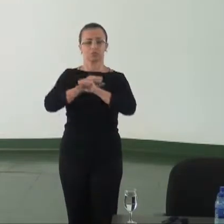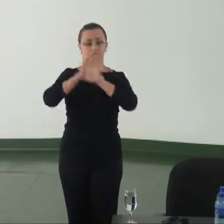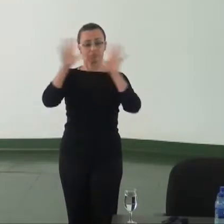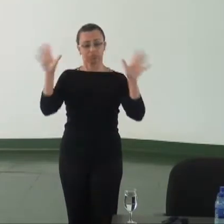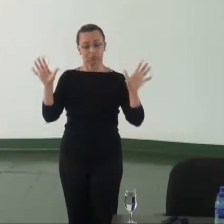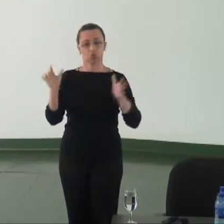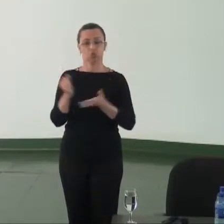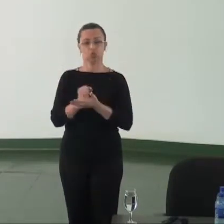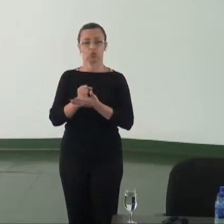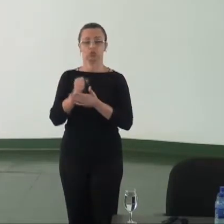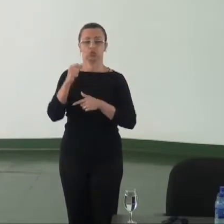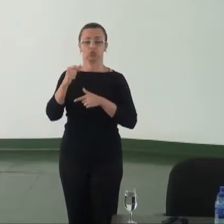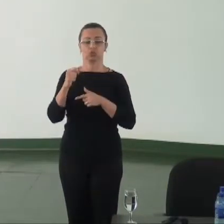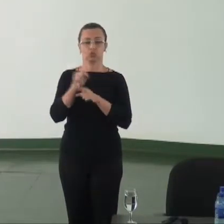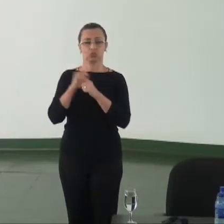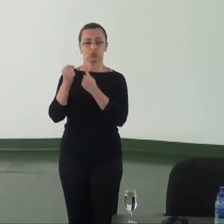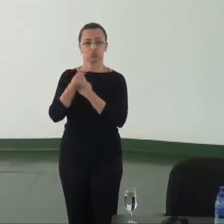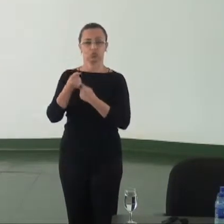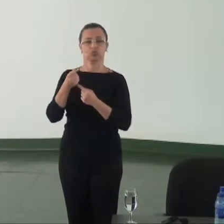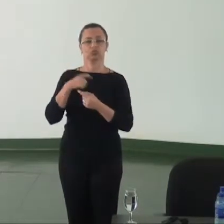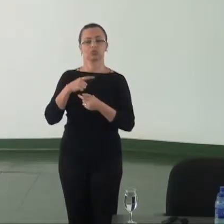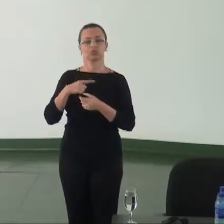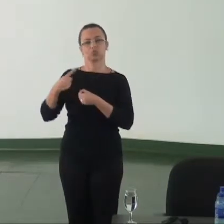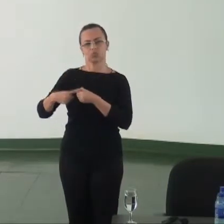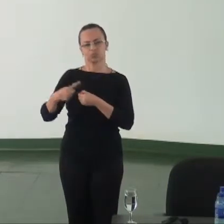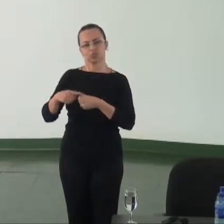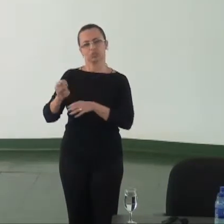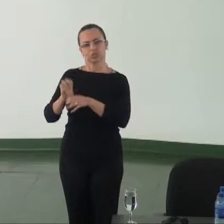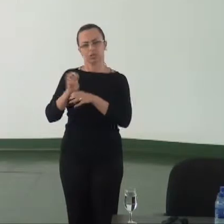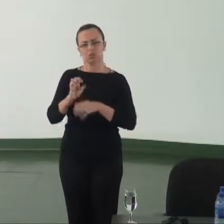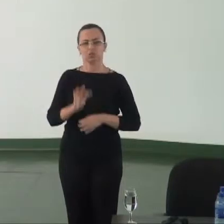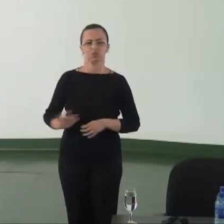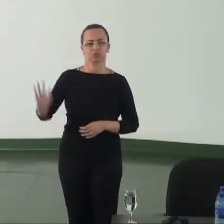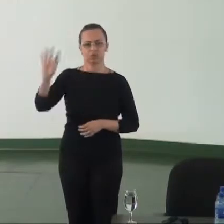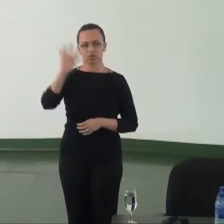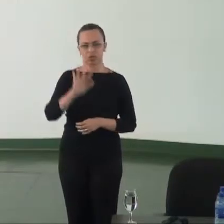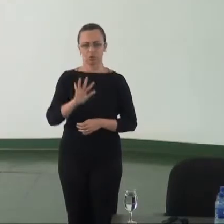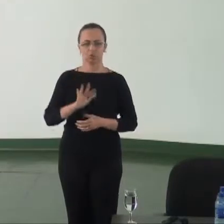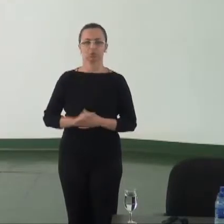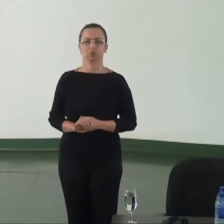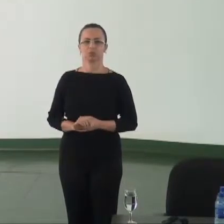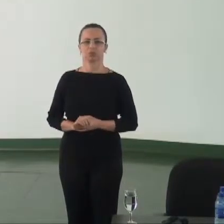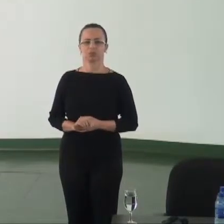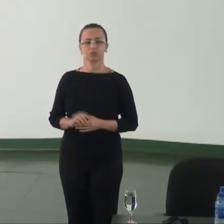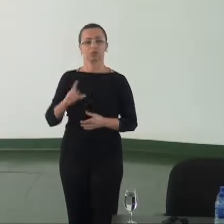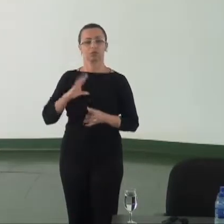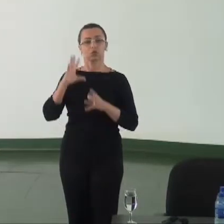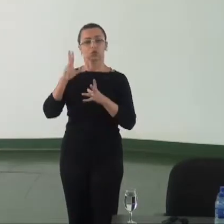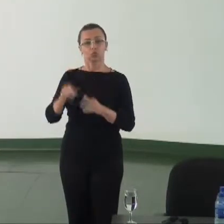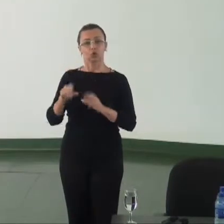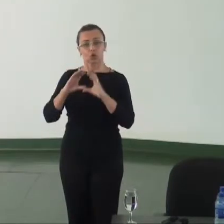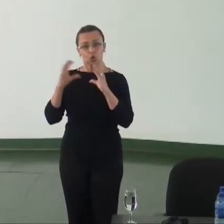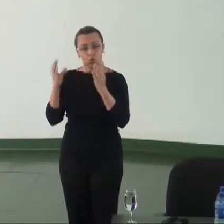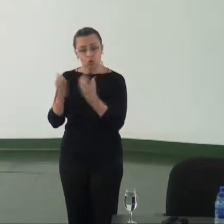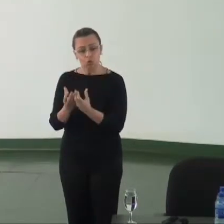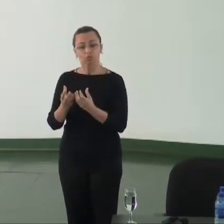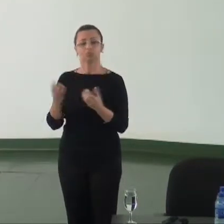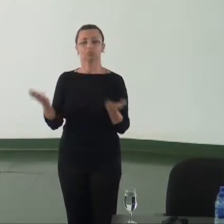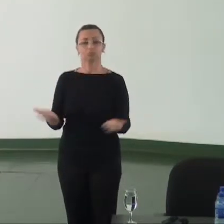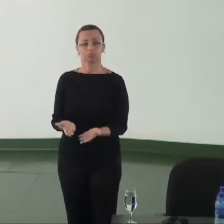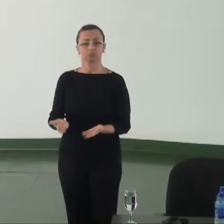social a CONSOCIAL nos âmbitos municipal, estadual e federal e o que inclui todas as conferências e aqui